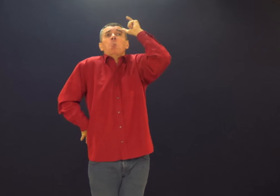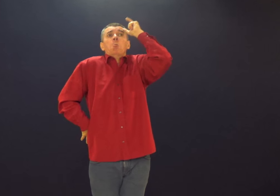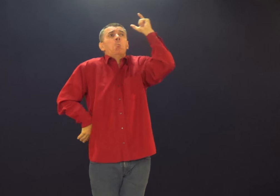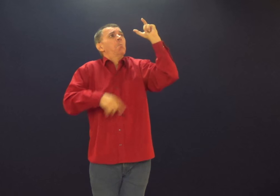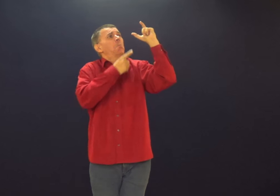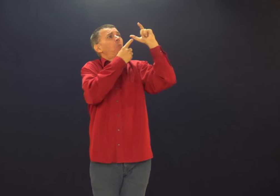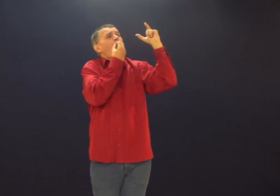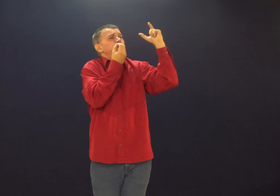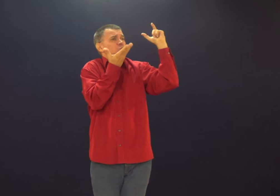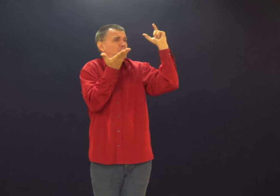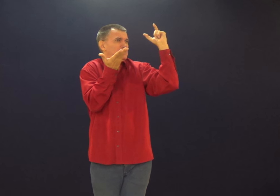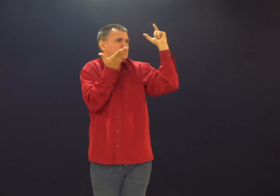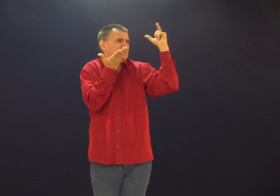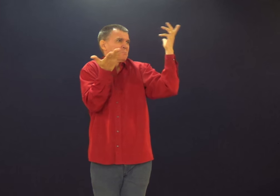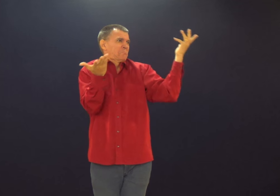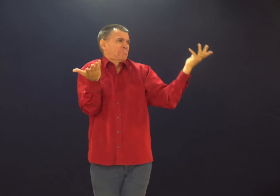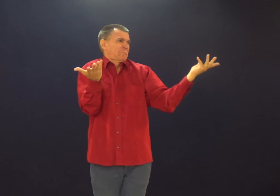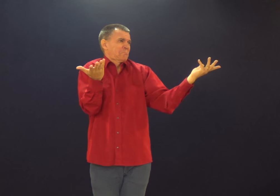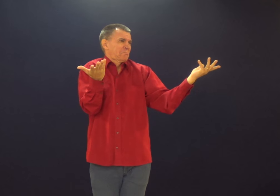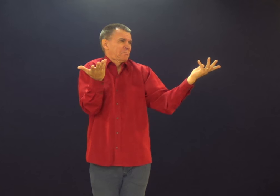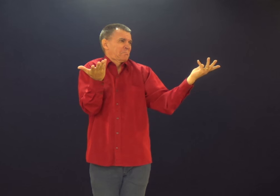Por que o diabo? Por que o sinal de diabo é esse?